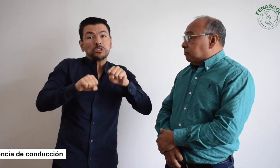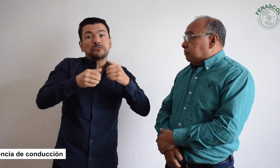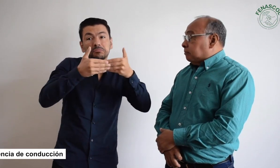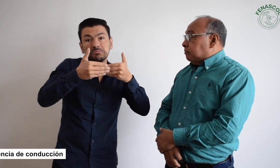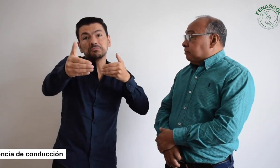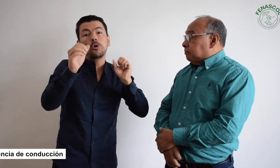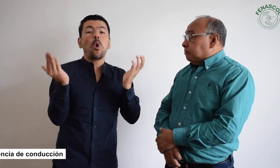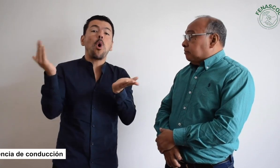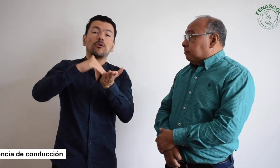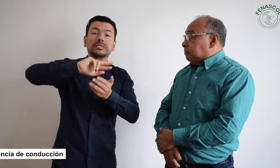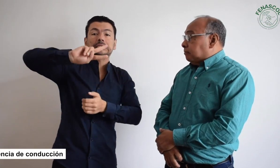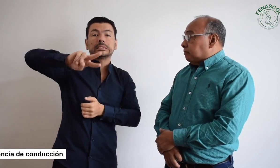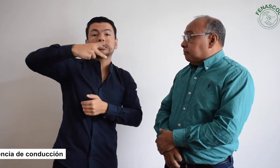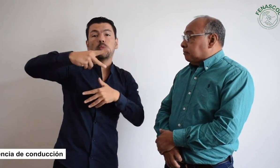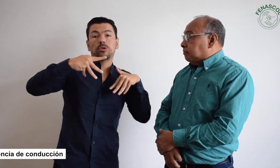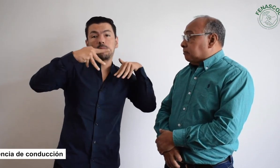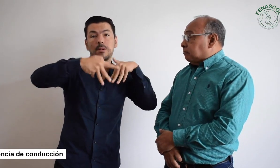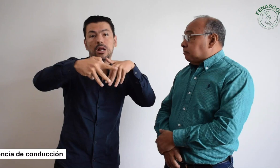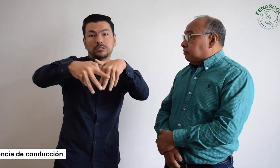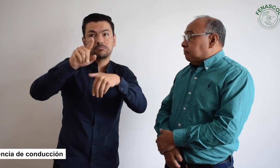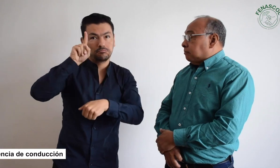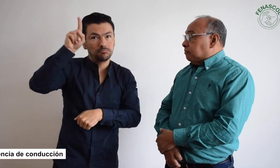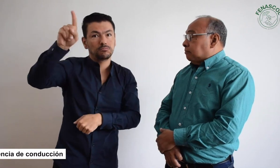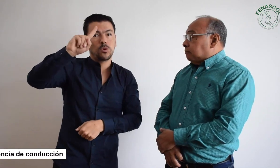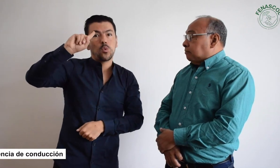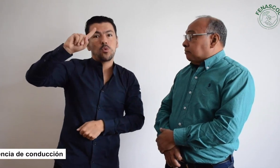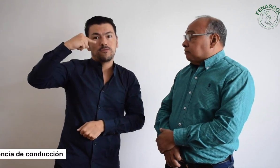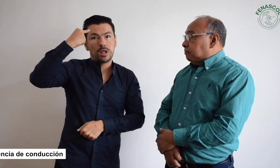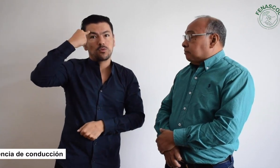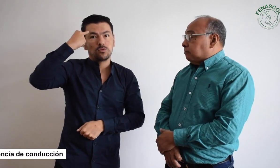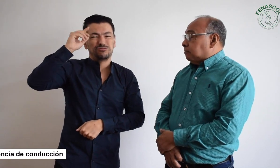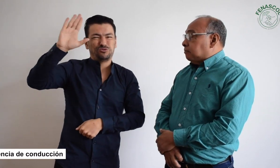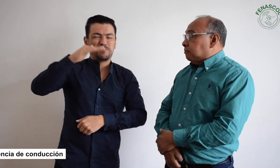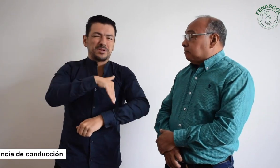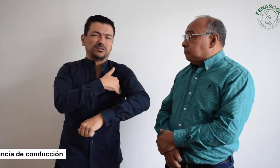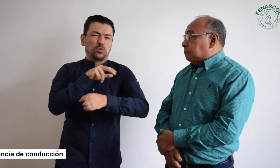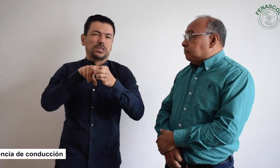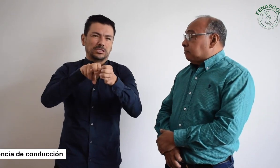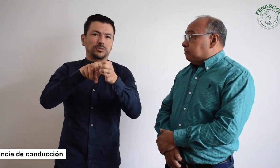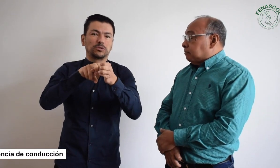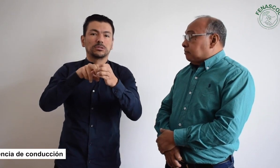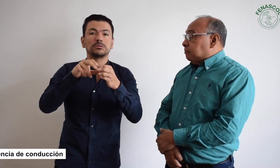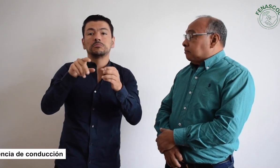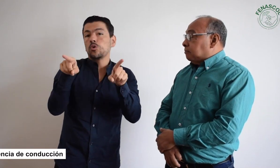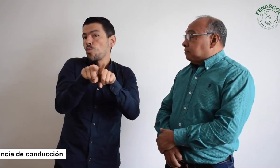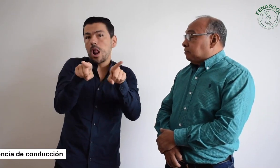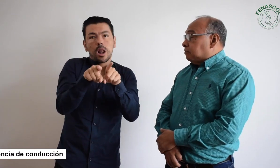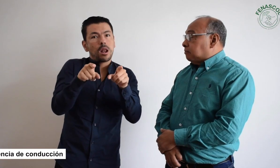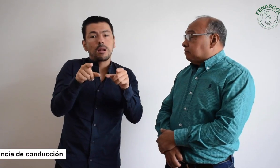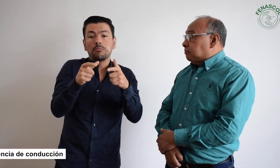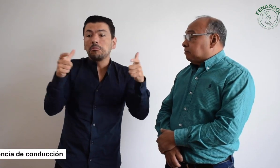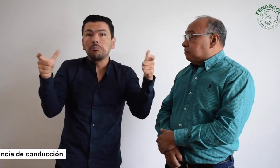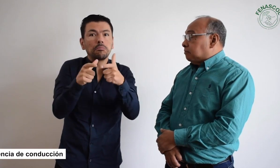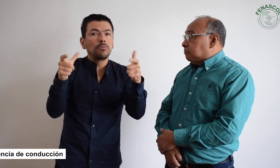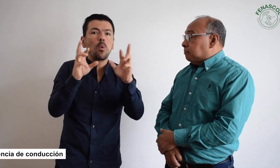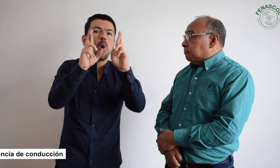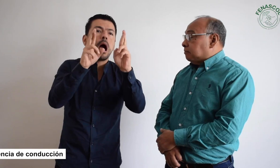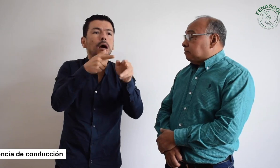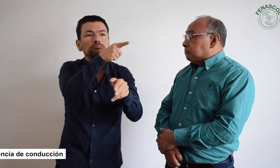prefieran y poder realizar una segunda marcha frente al Ministerio de Transporte. Es algo que podríamos hacer.